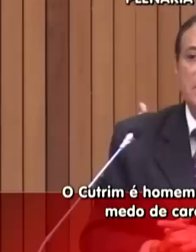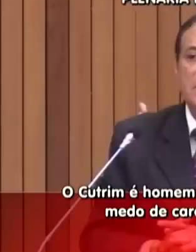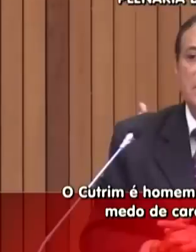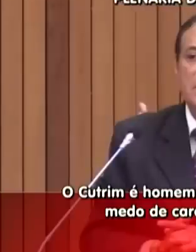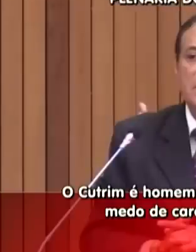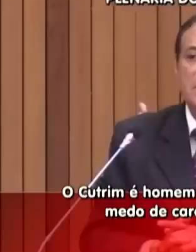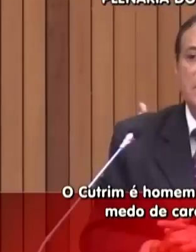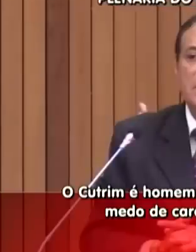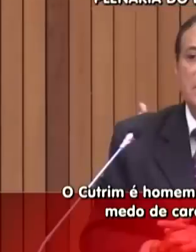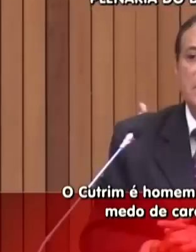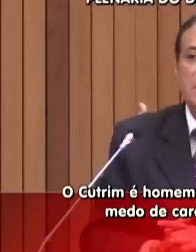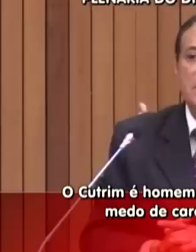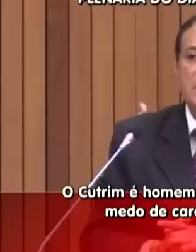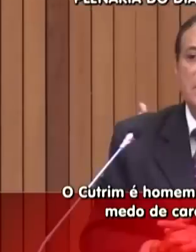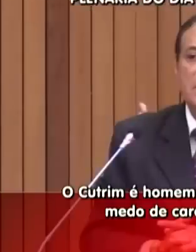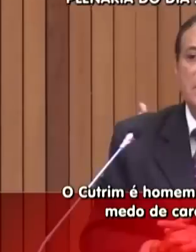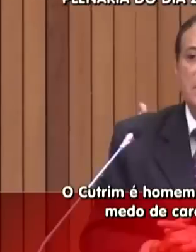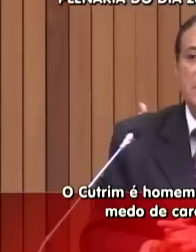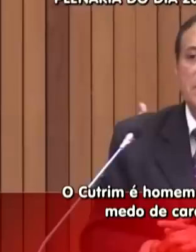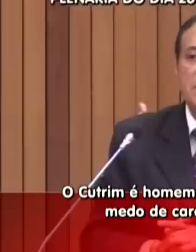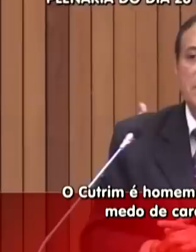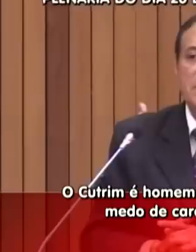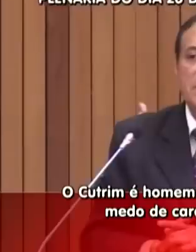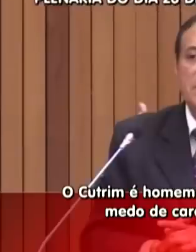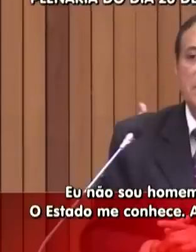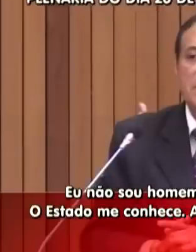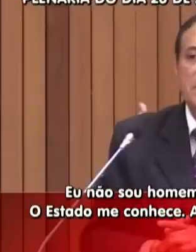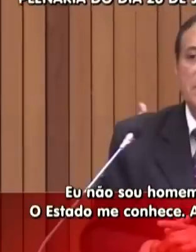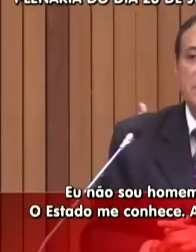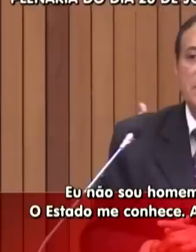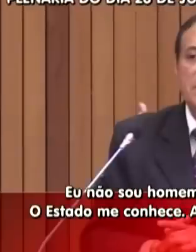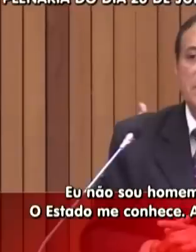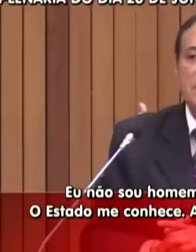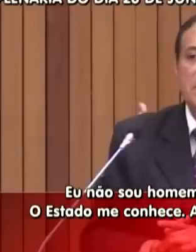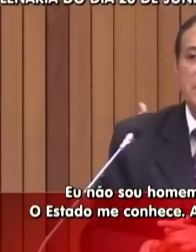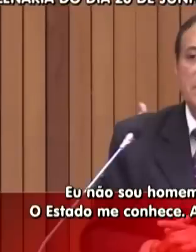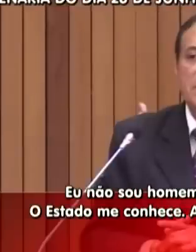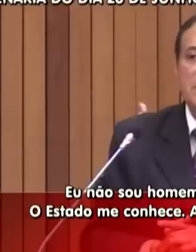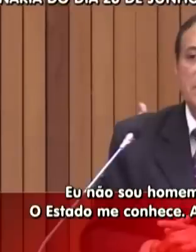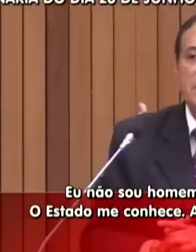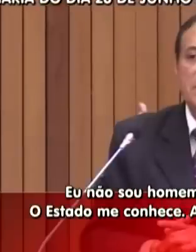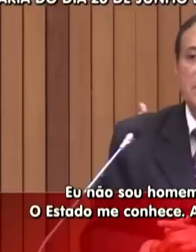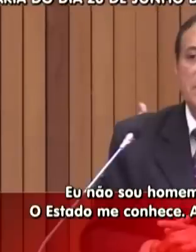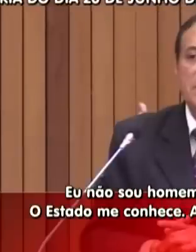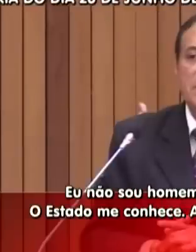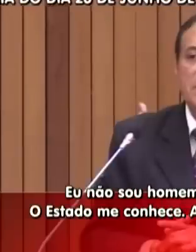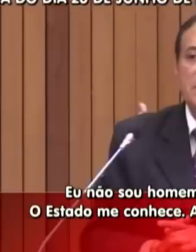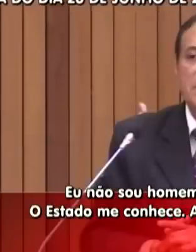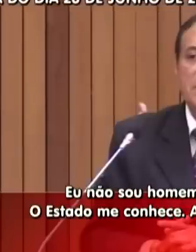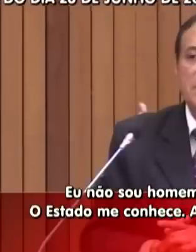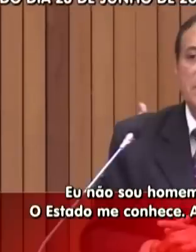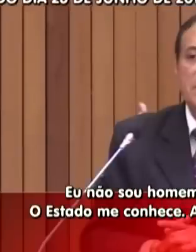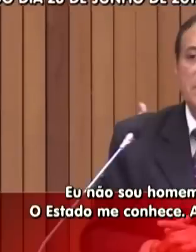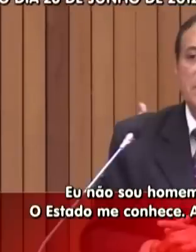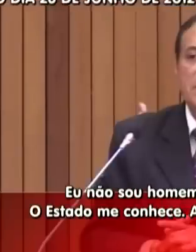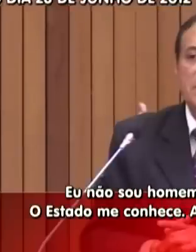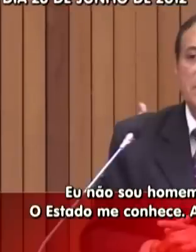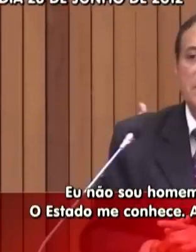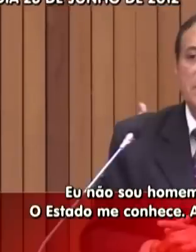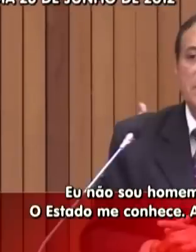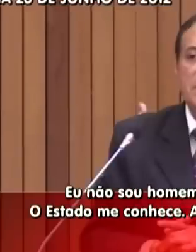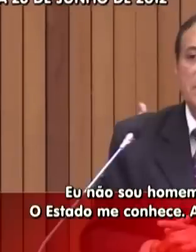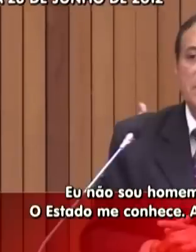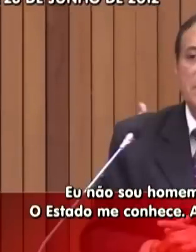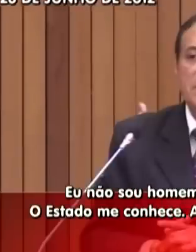homem que faz e não tem medo do cara de homem. Eu não sou homem de mandar fazer. O Estado me conhece.